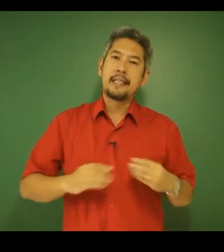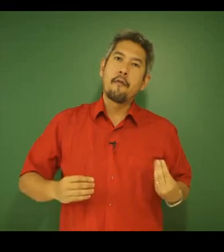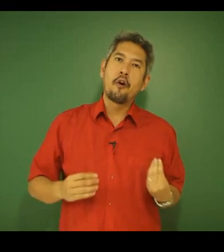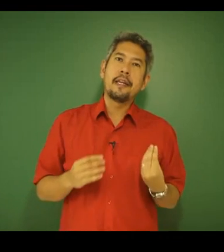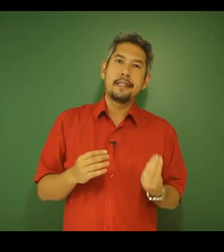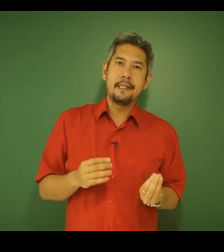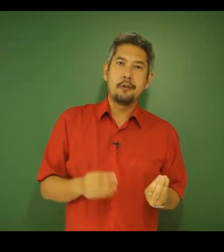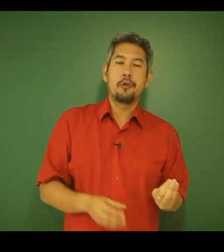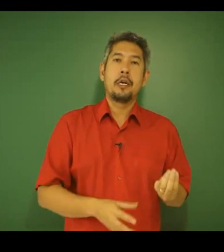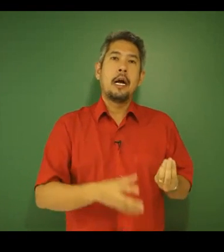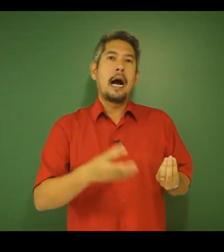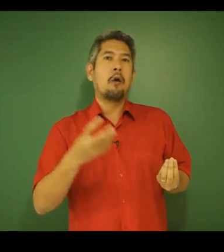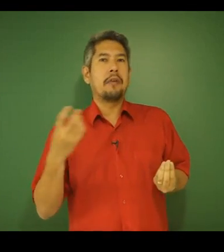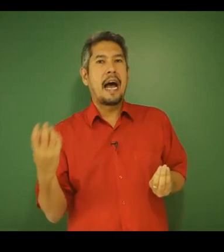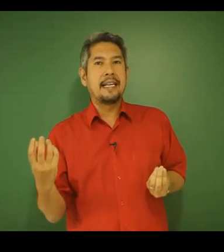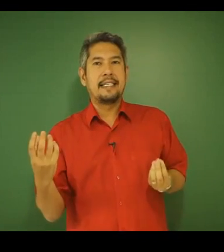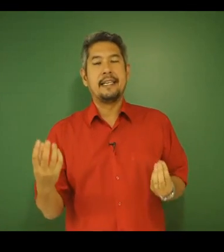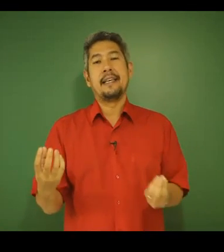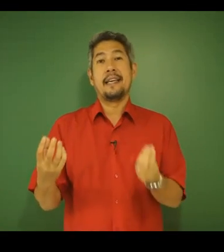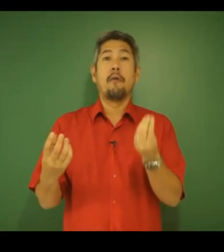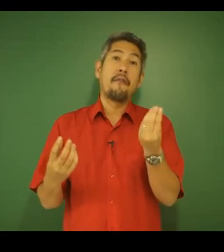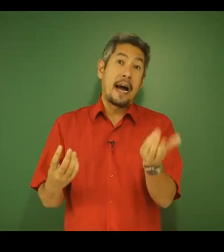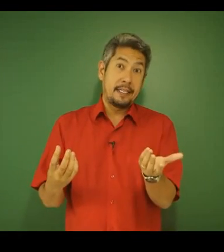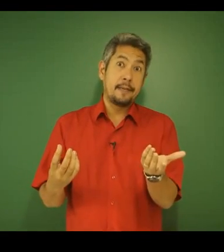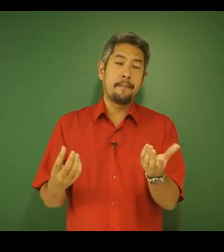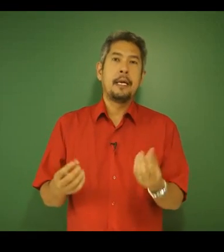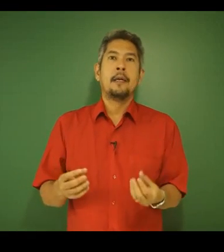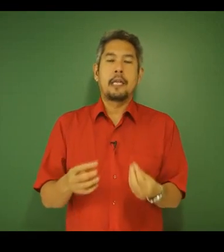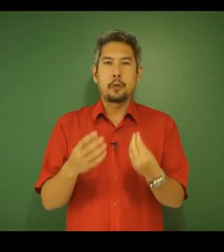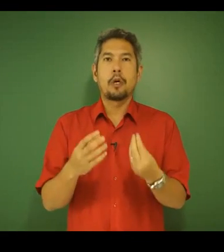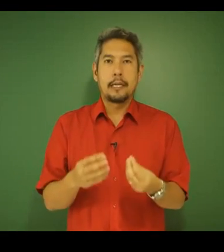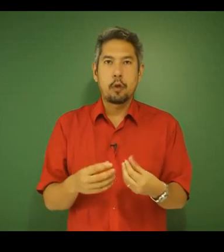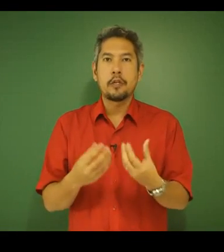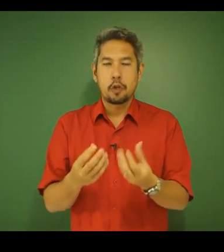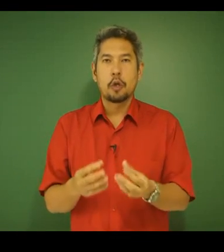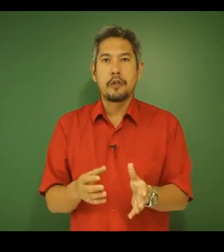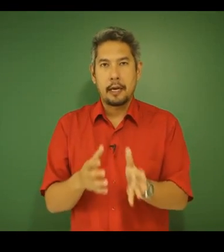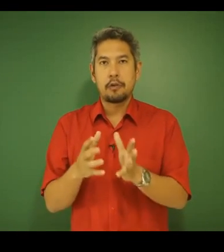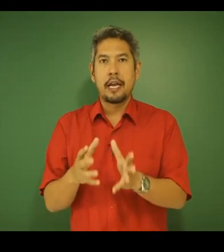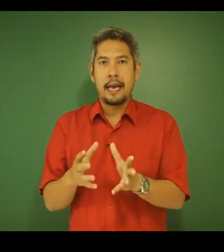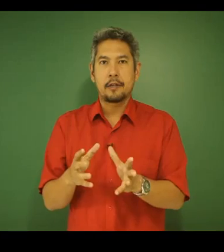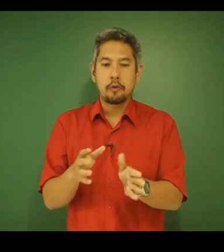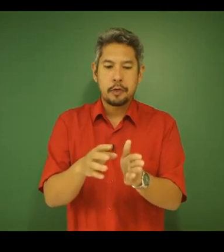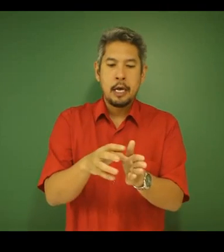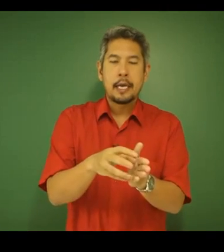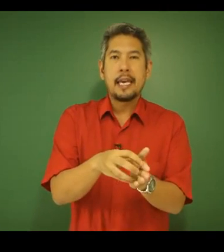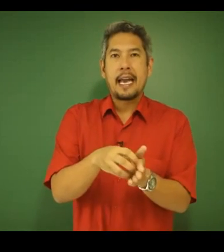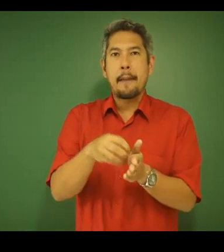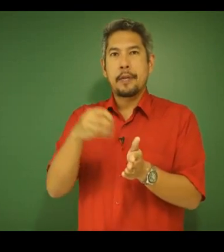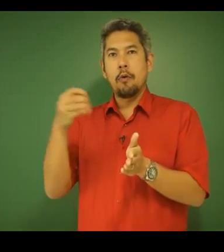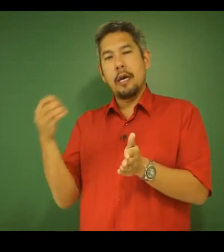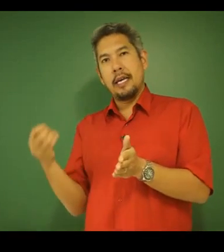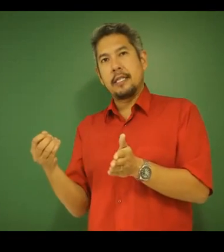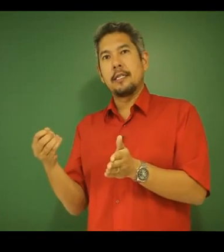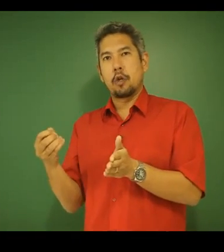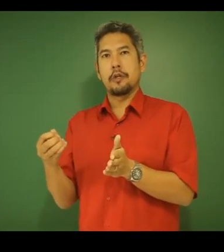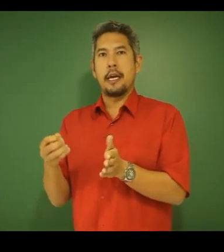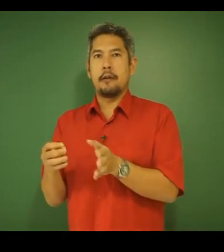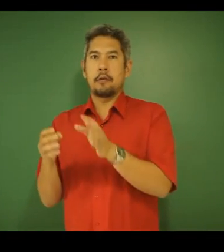são fornecidos ao NAD e ao FAD, transportadores de hidrogênios de elétrons, que captam esses hidrogênios